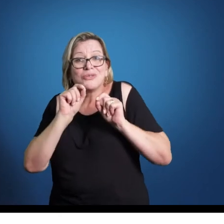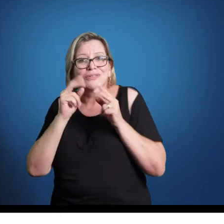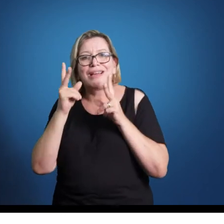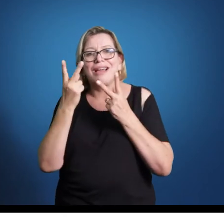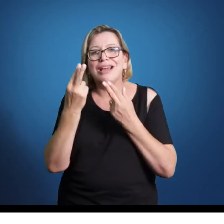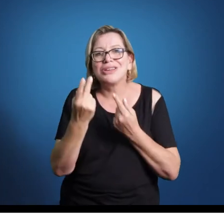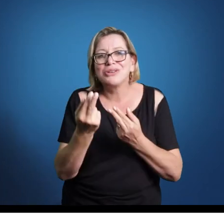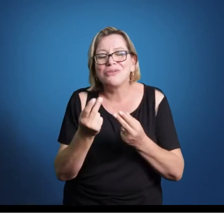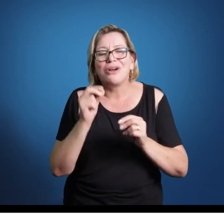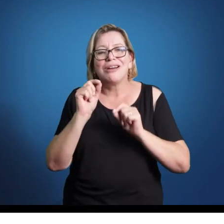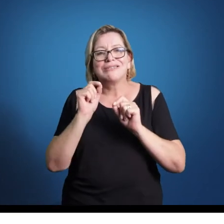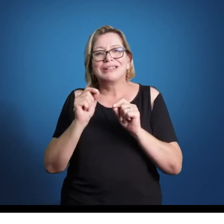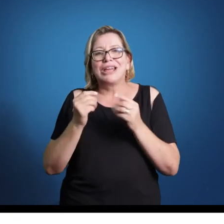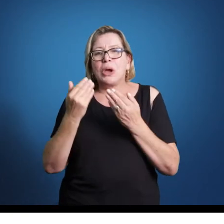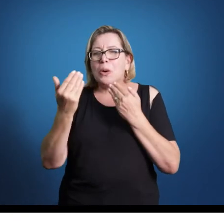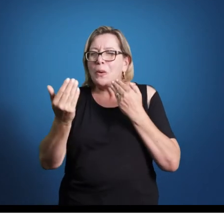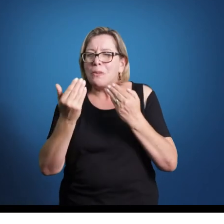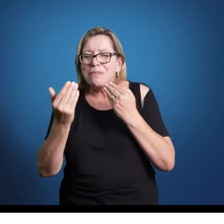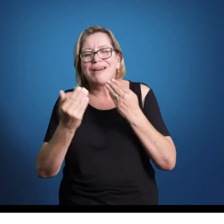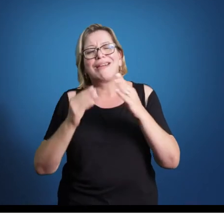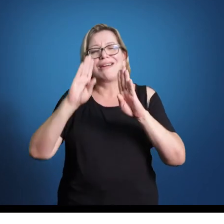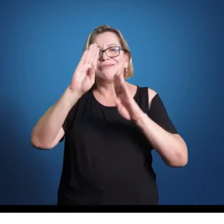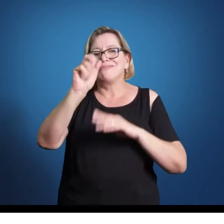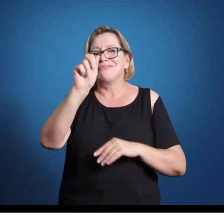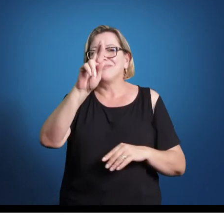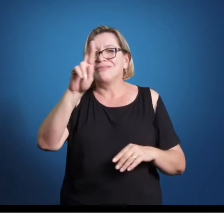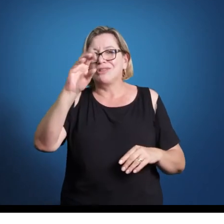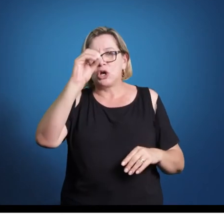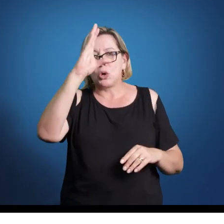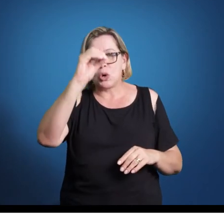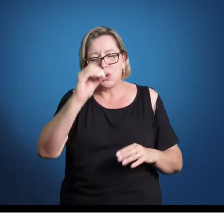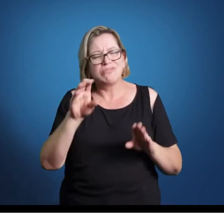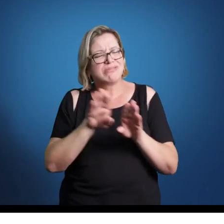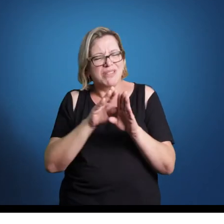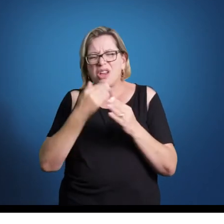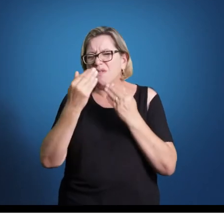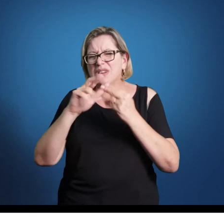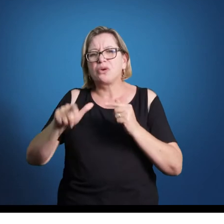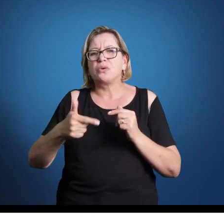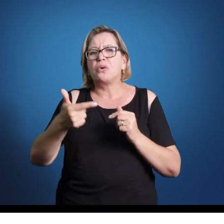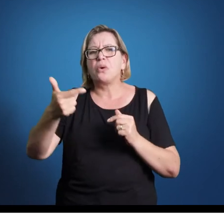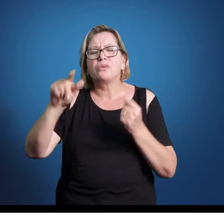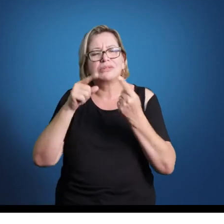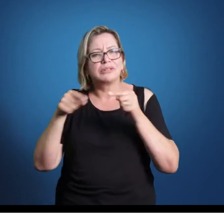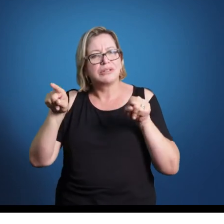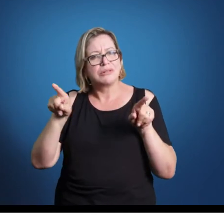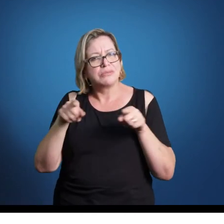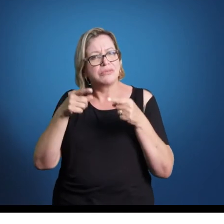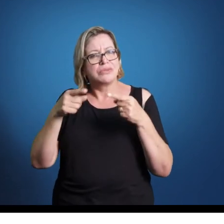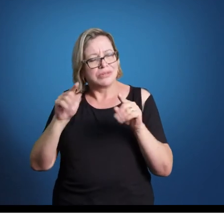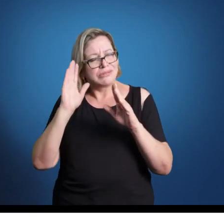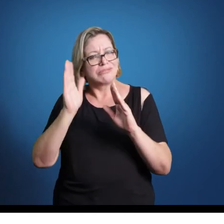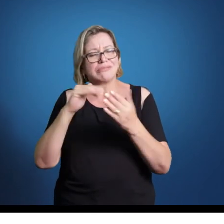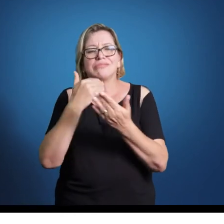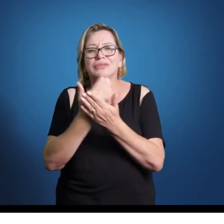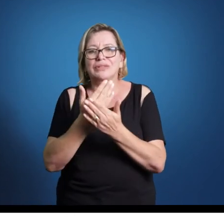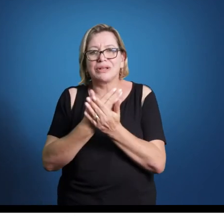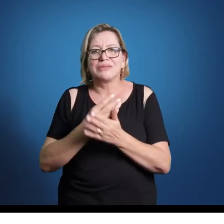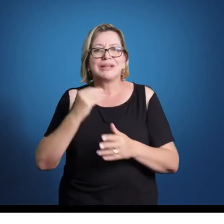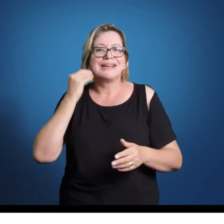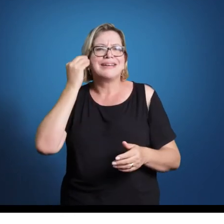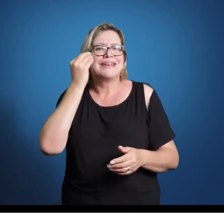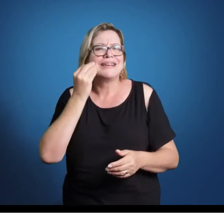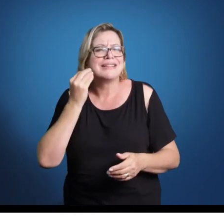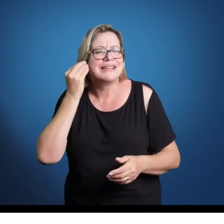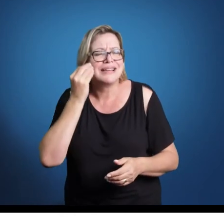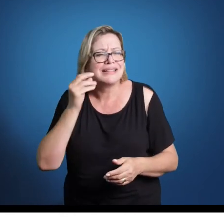a ele, que a música barroca, e claro, em relação também às outras músicas que vieram ainda antes. Tente lembrar do ouvido reduzido, não